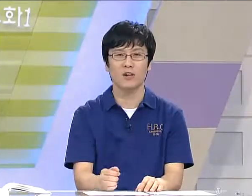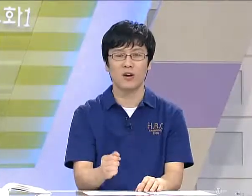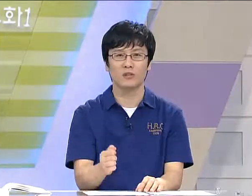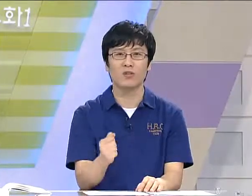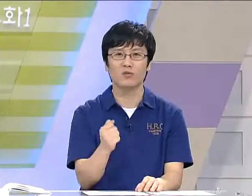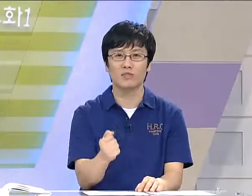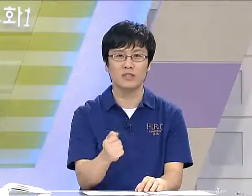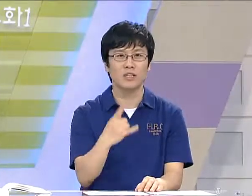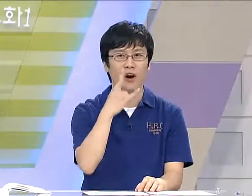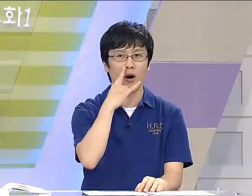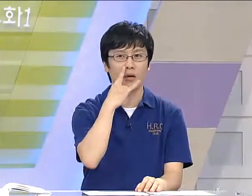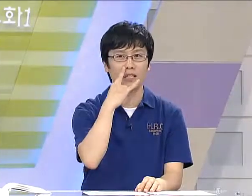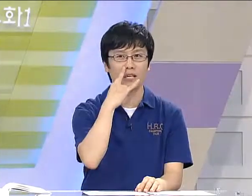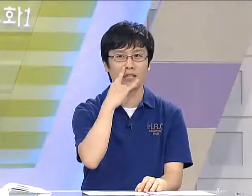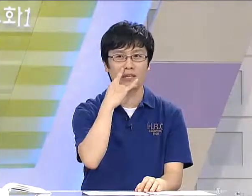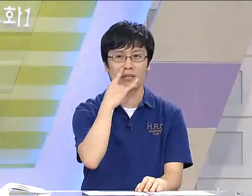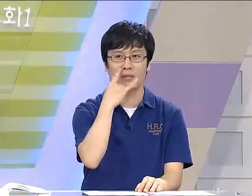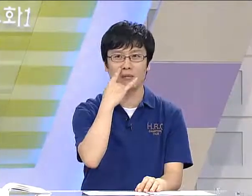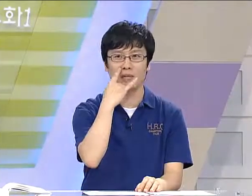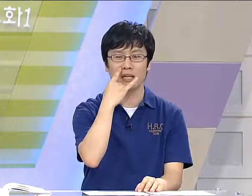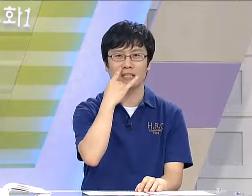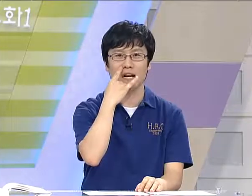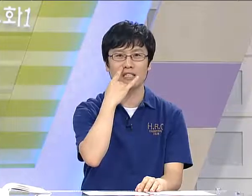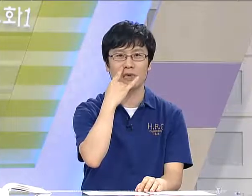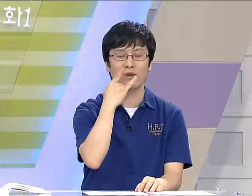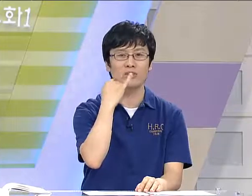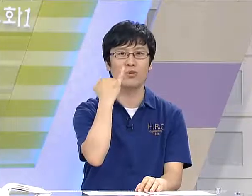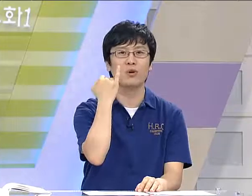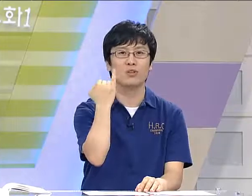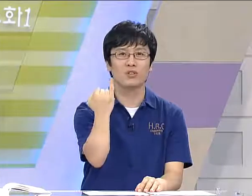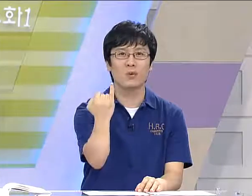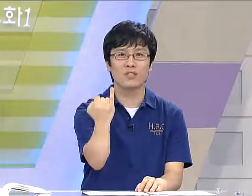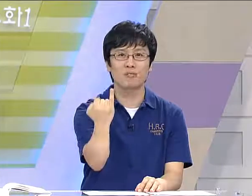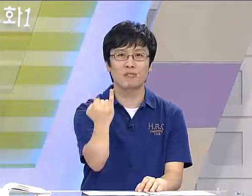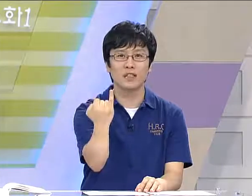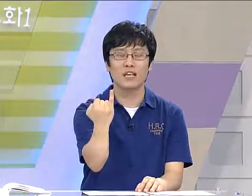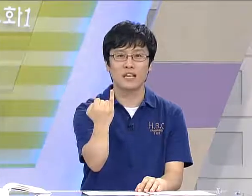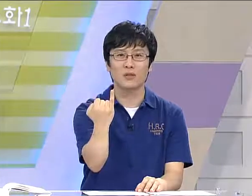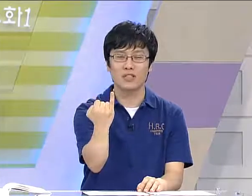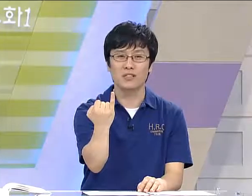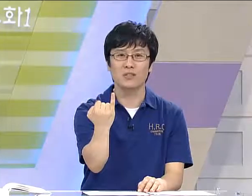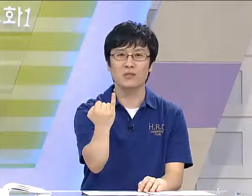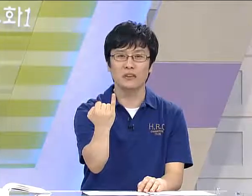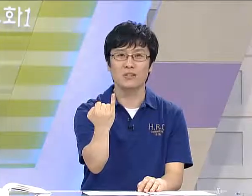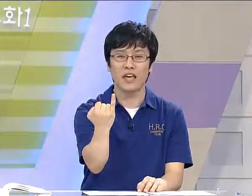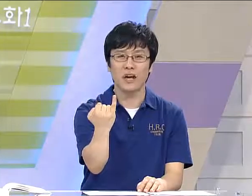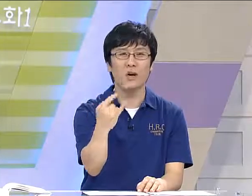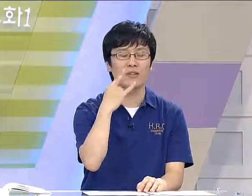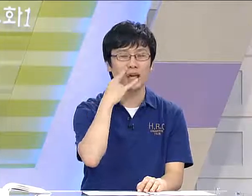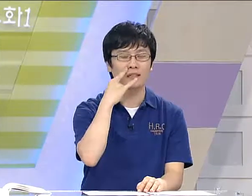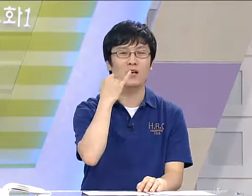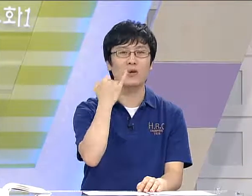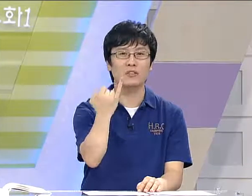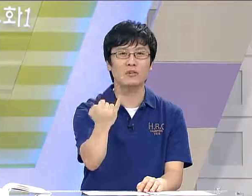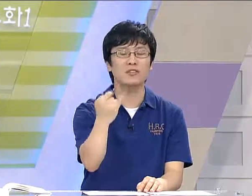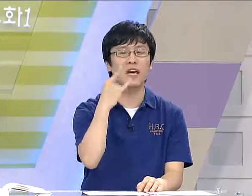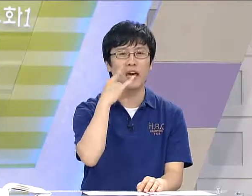어떤 분들은 어머니라는 수화를 할 때 이미 사지를 펼치고 들어오시는 분이 간혹 있을 수도 있는데요. 네, 사용하셔도 크게